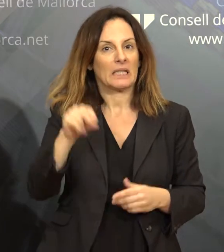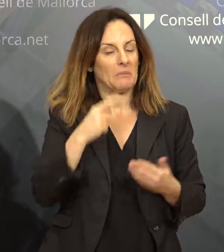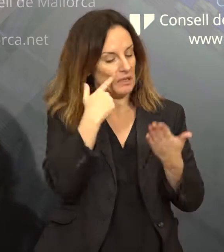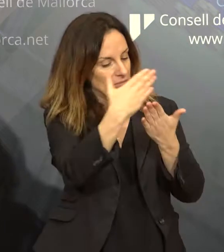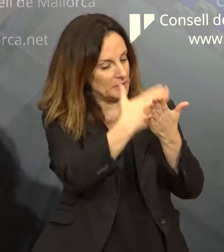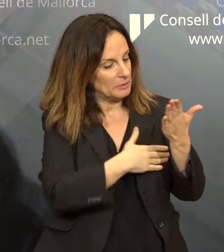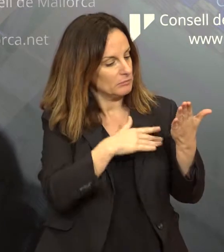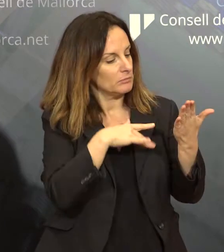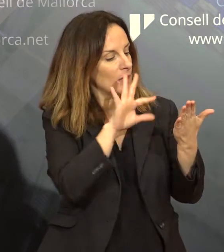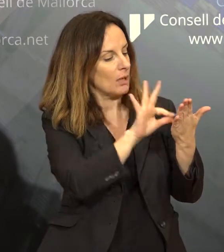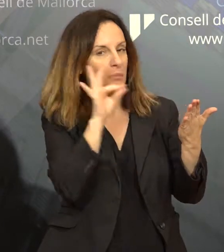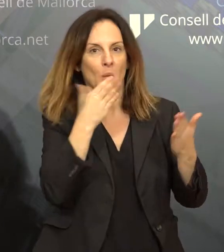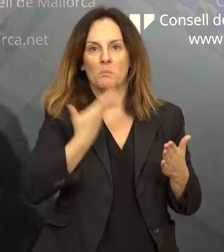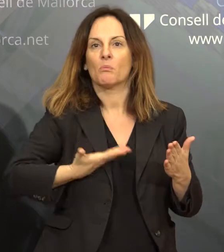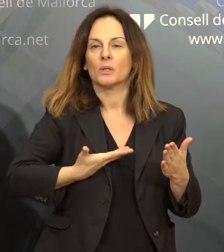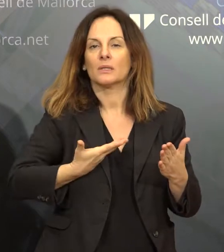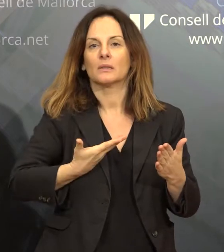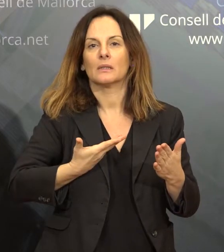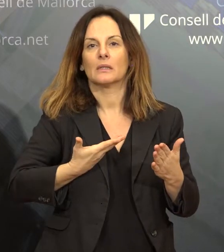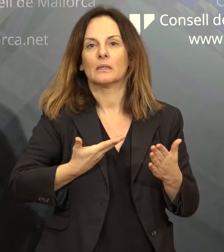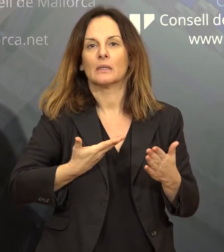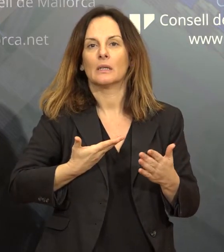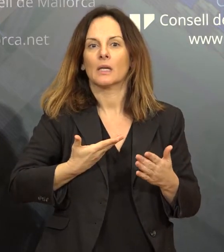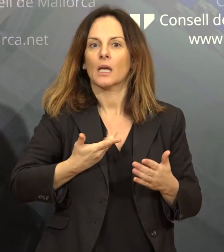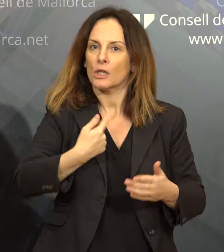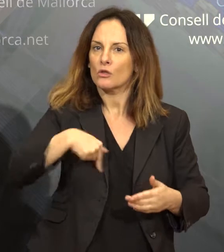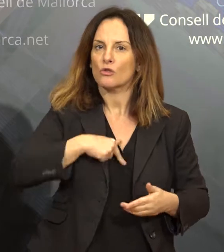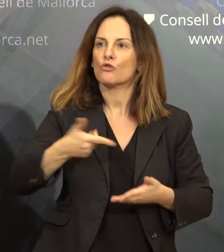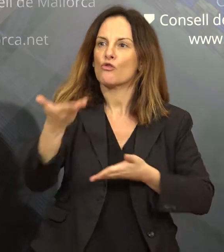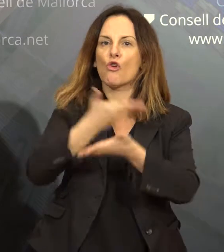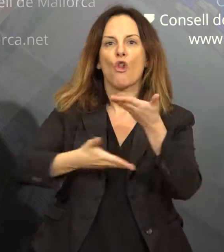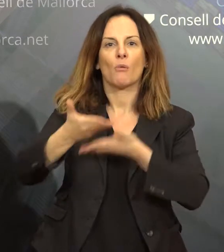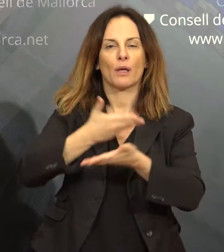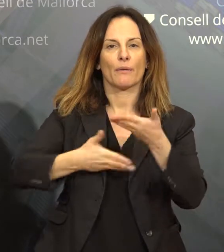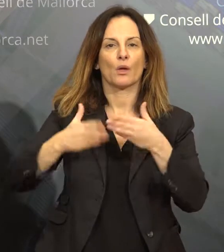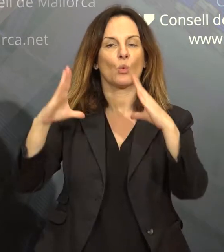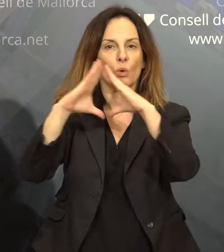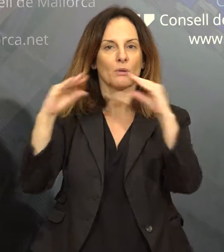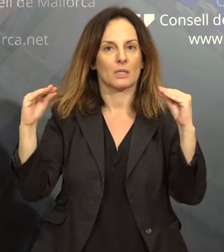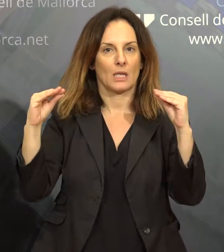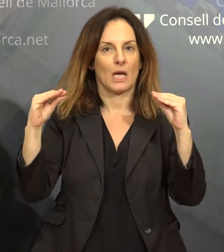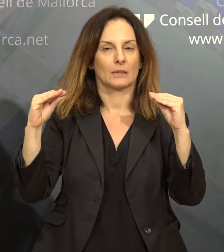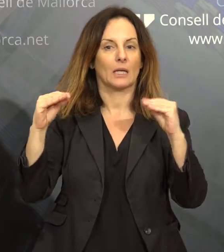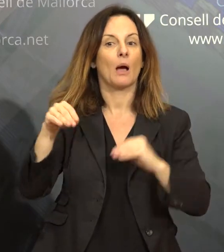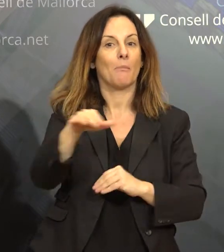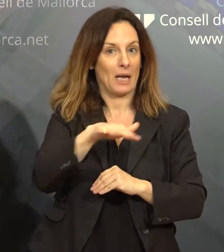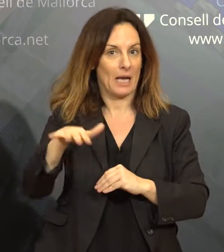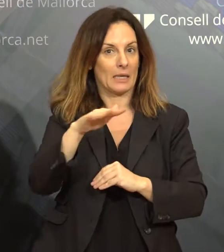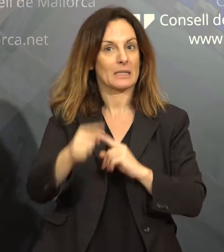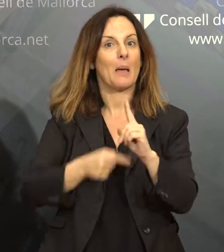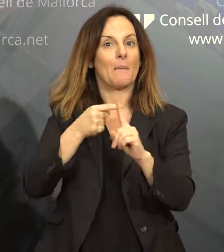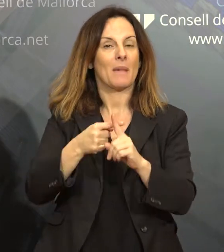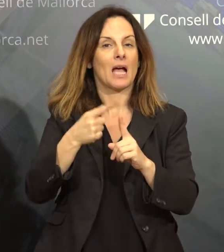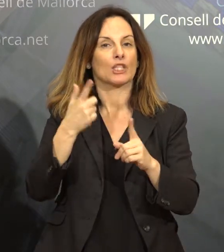que colaboramos con la Universitat de les Illes Balears, més con la